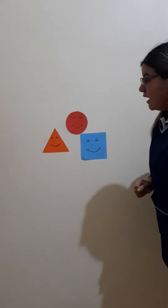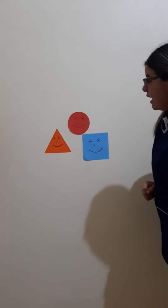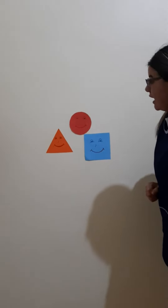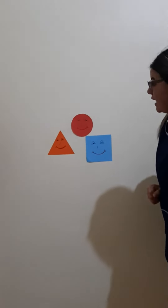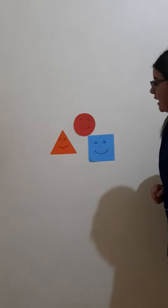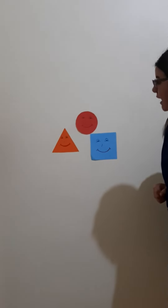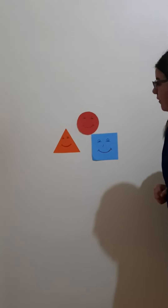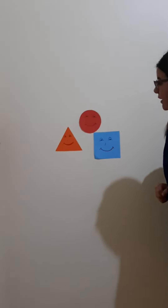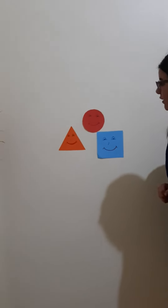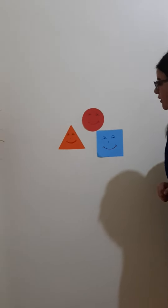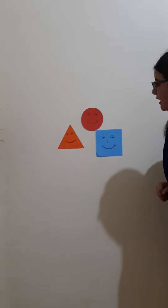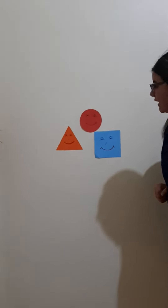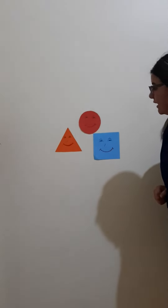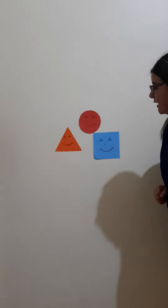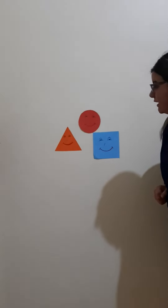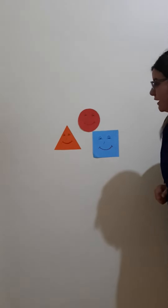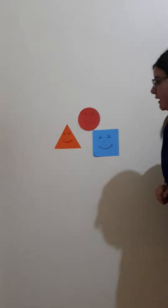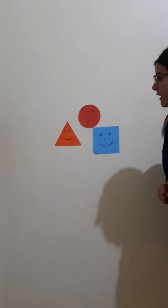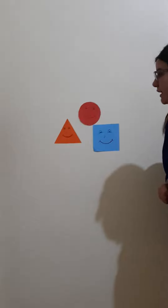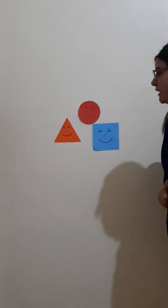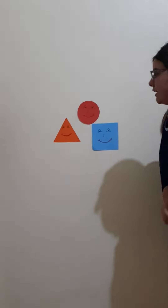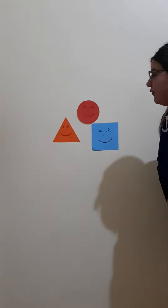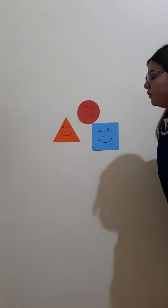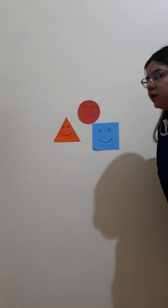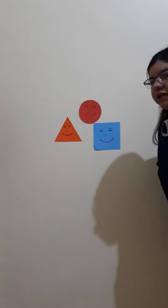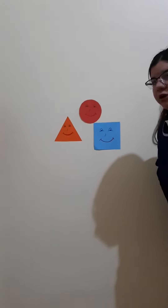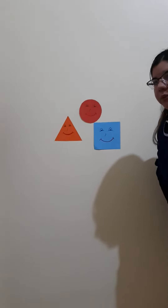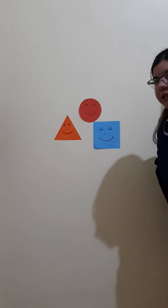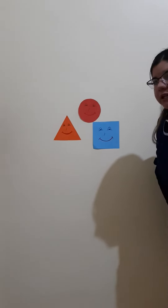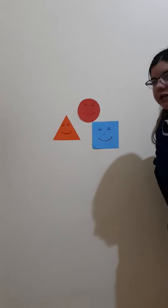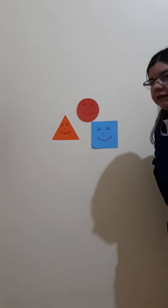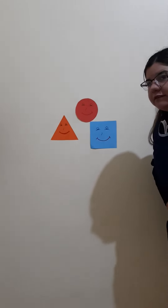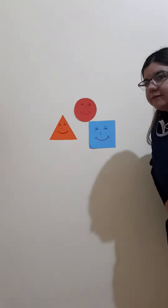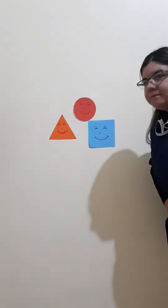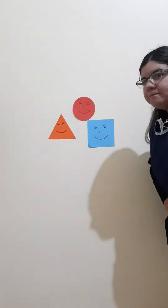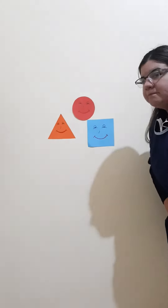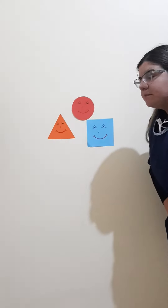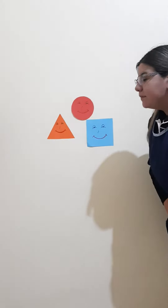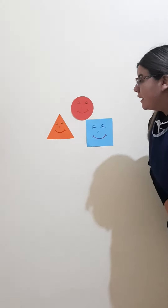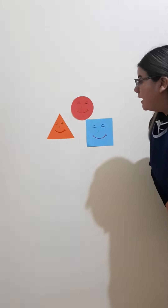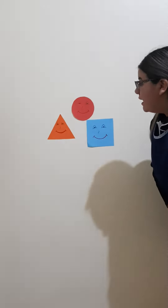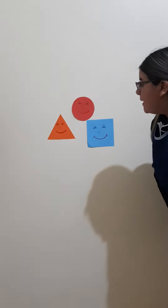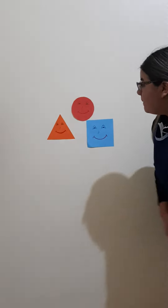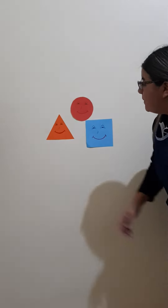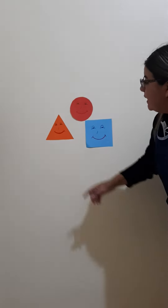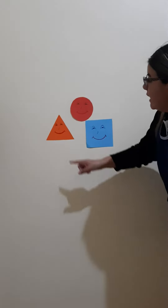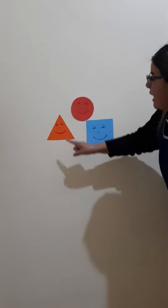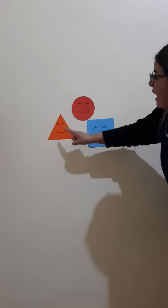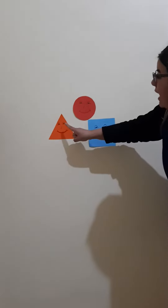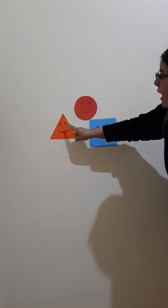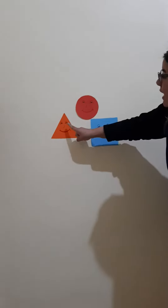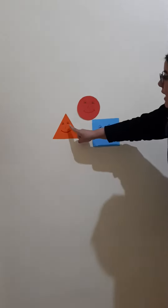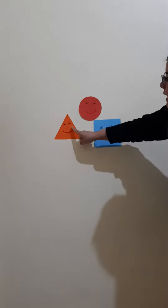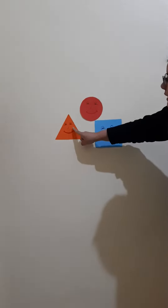Y a ver, ¿qué otras características tienen estas figuras geométricas? Miren, el